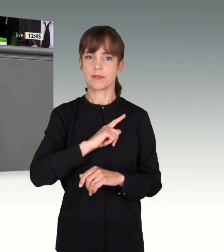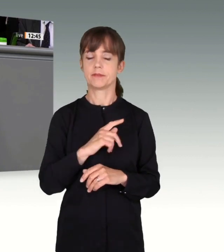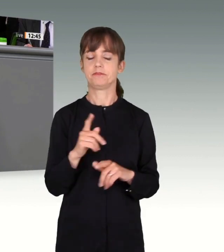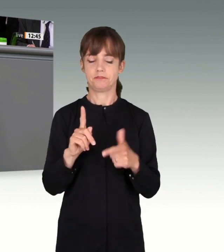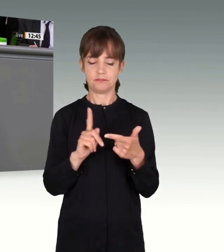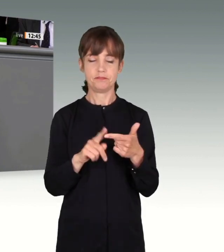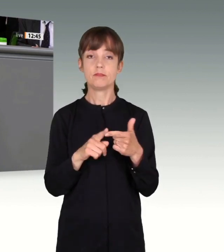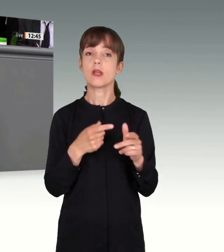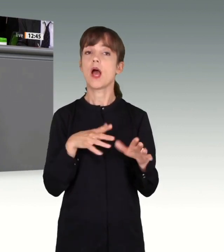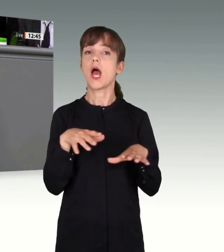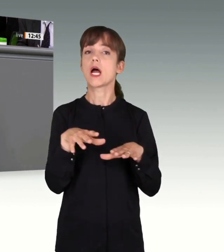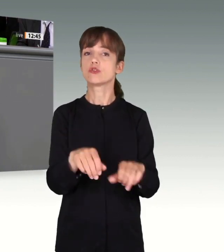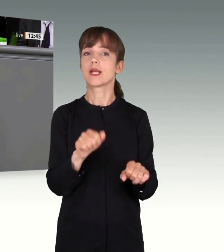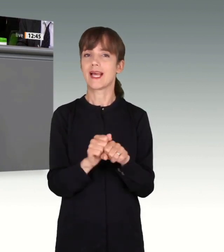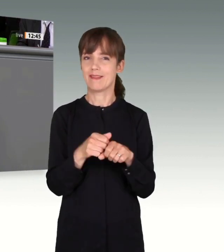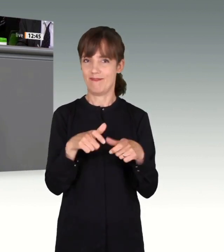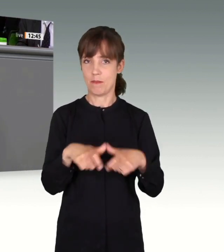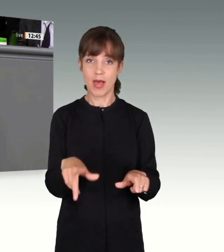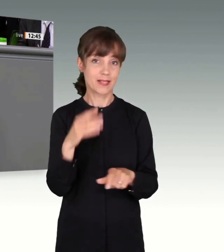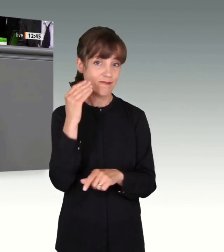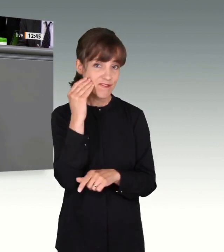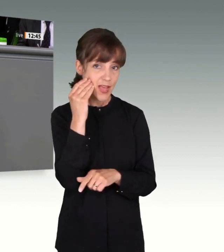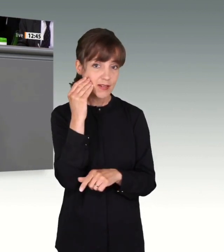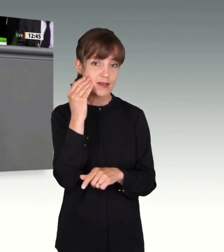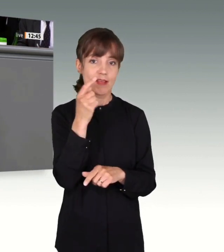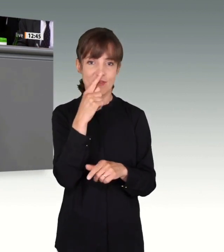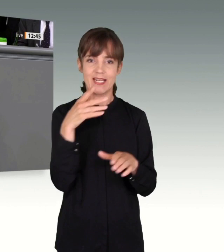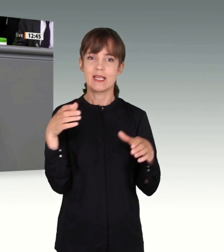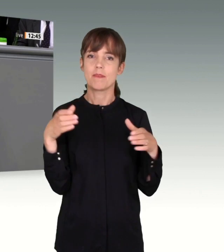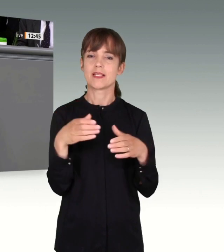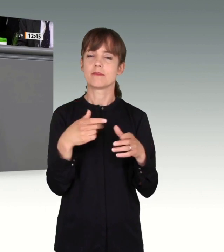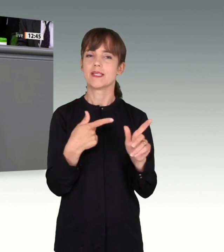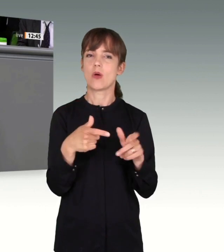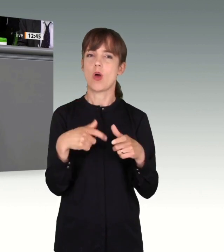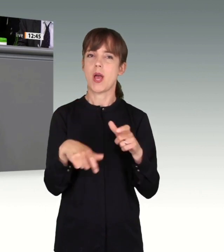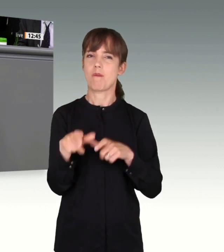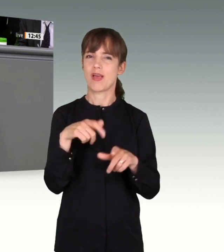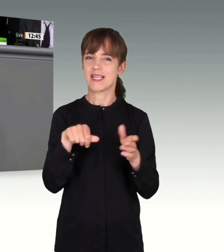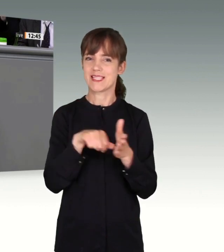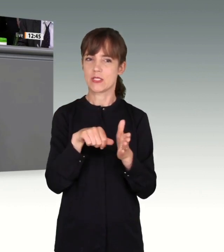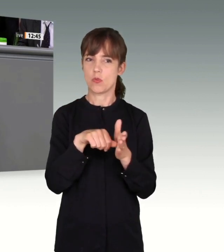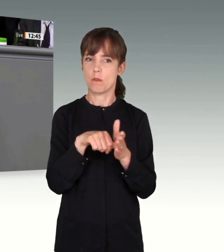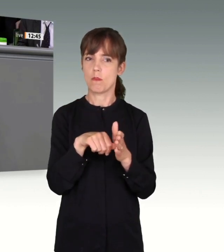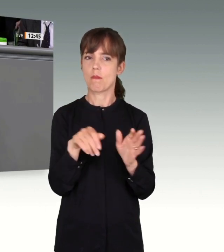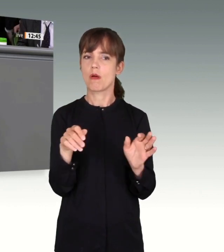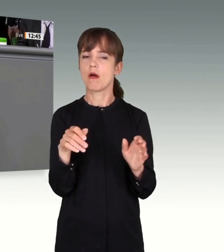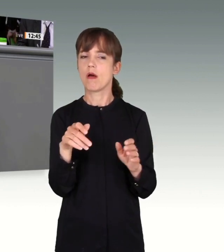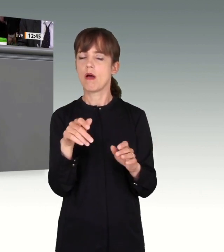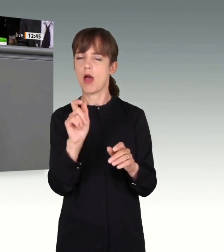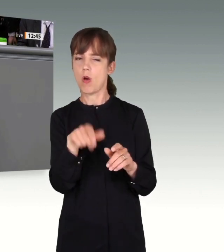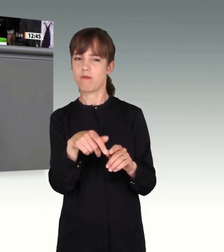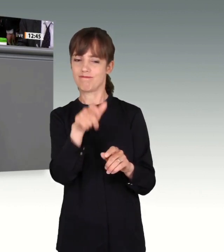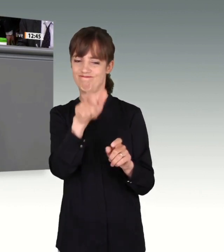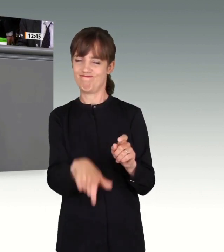Anschlag hätte verhindert werden können, wenn man im gemeinsamen Terrorabwehrzentrum in die Gefährlichkeit Anis Amris richtig eingeschätzt hätte.